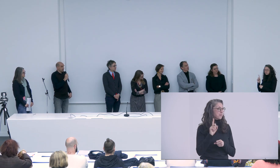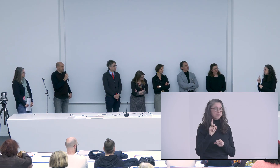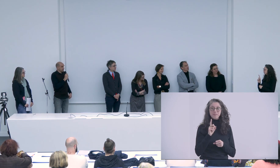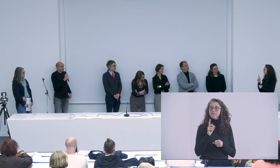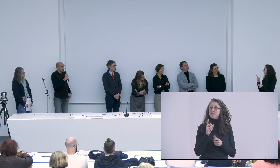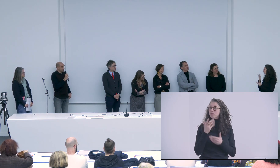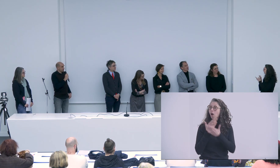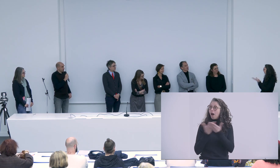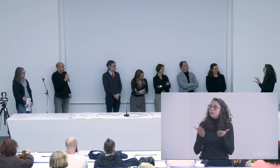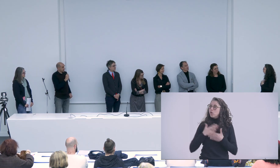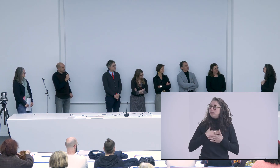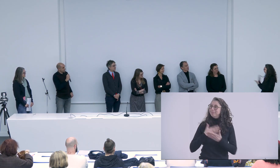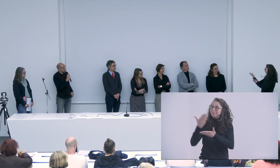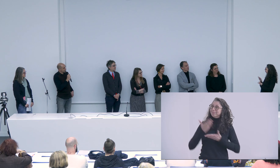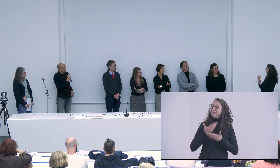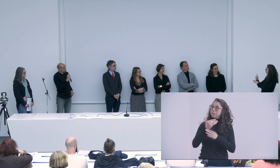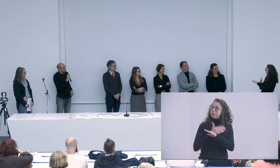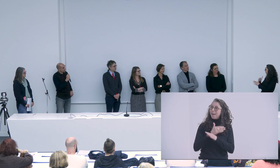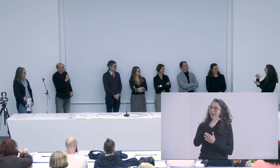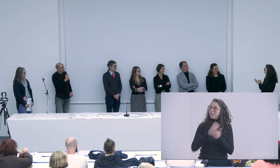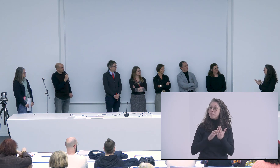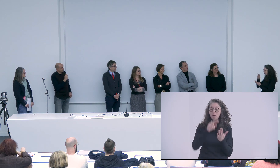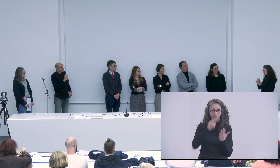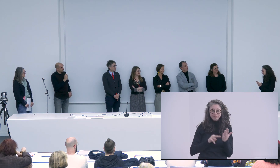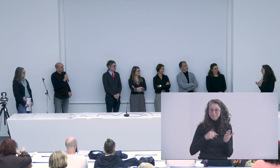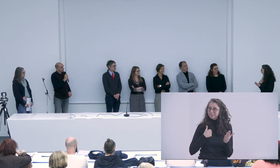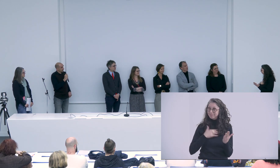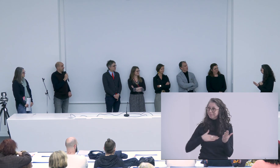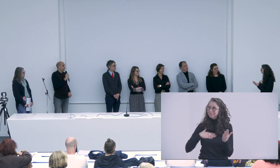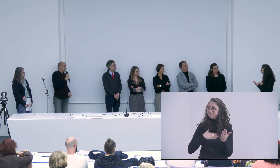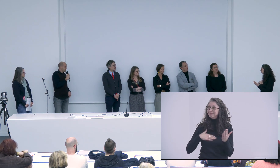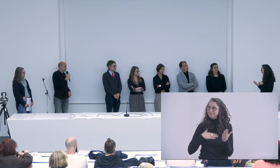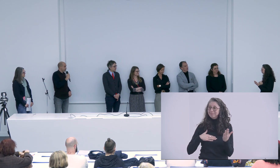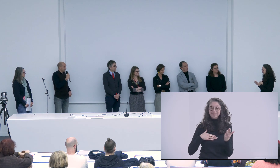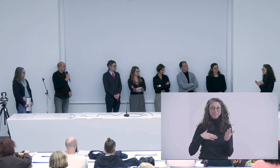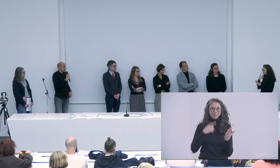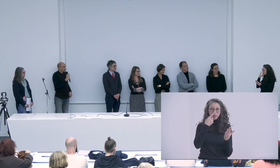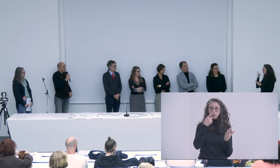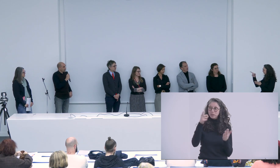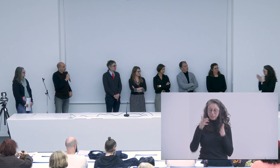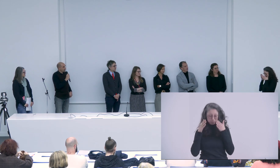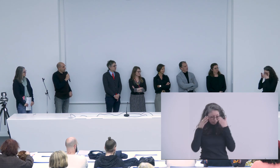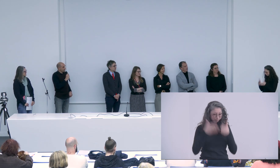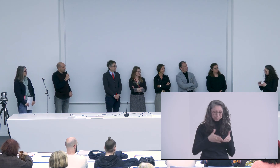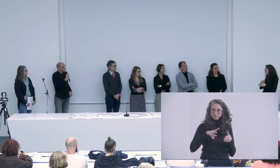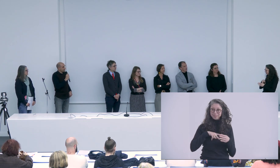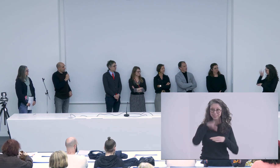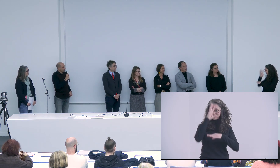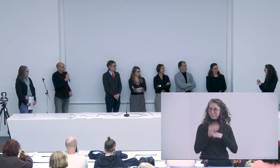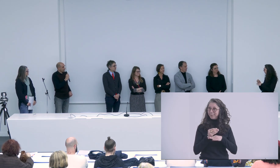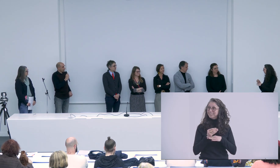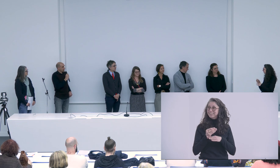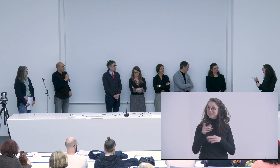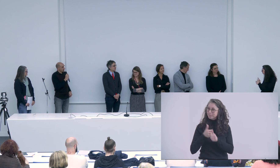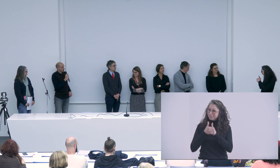se connaissait pas plus que ça donc je suis vraiment très contente du pré-rapport en plus que vous avez envoyé vous avez